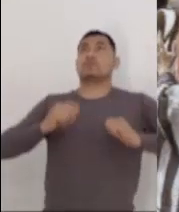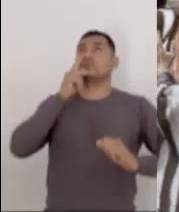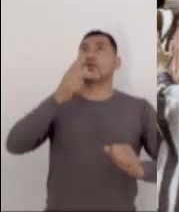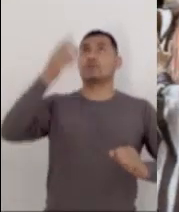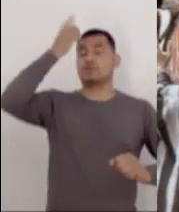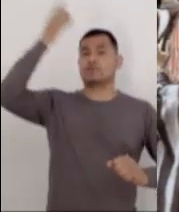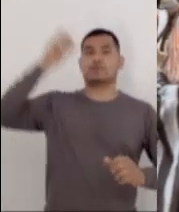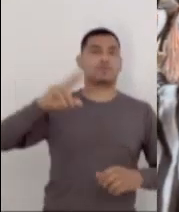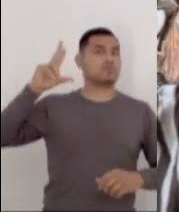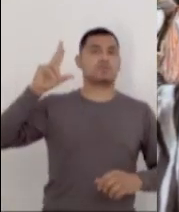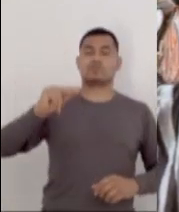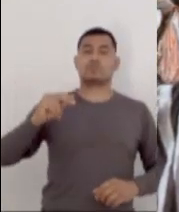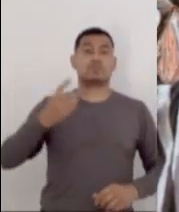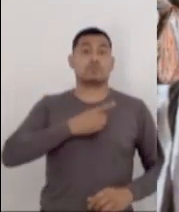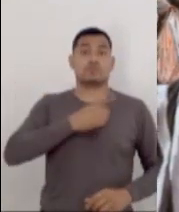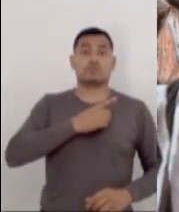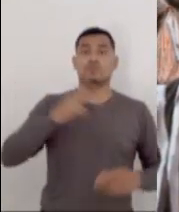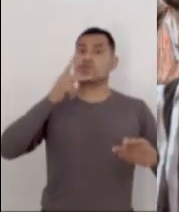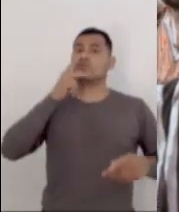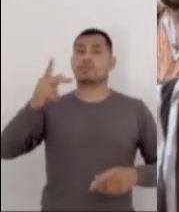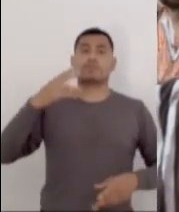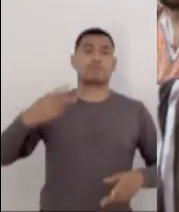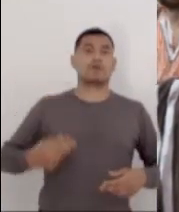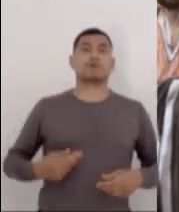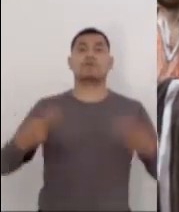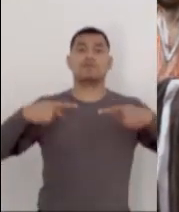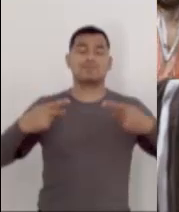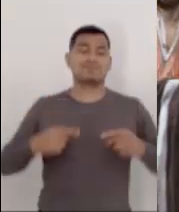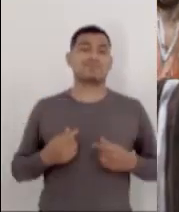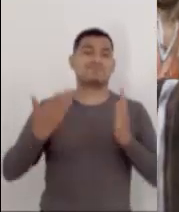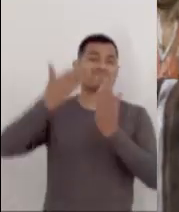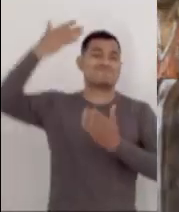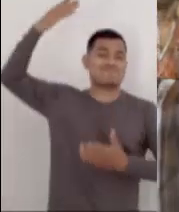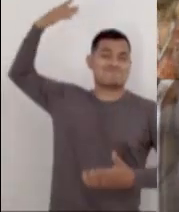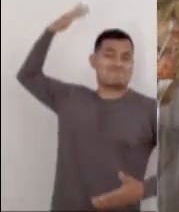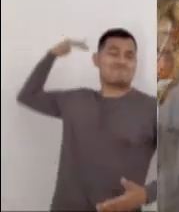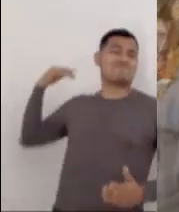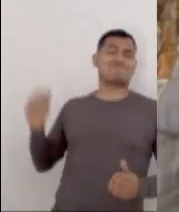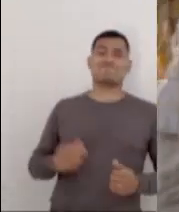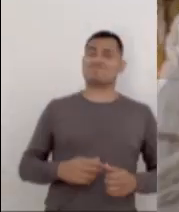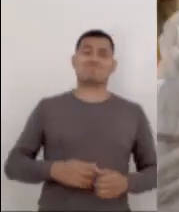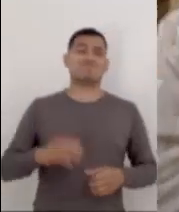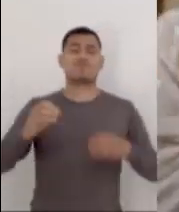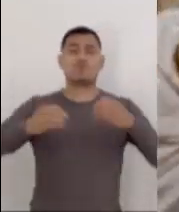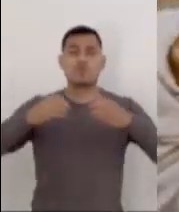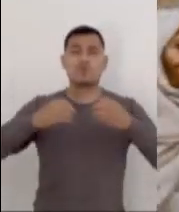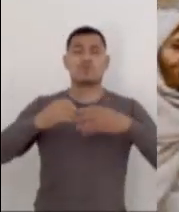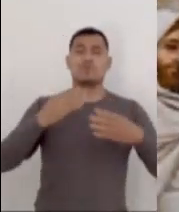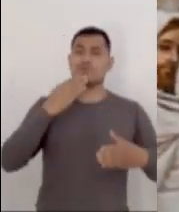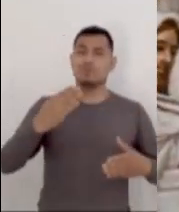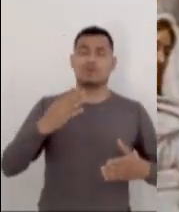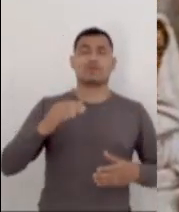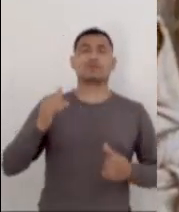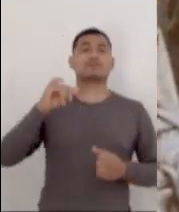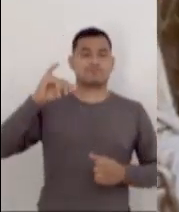ustedes hacen lo que han oído en casa de su padre. Ellos le respondieron, nuestro padre es Abraham. Jesús les dijo,